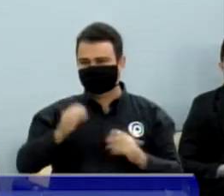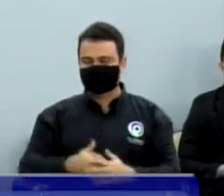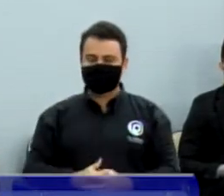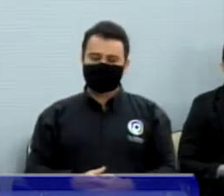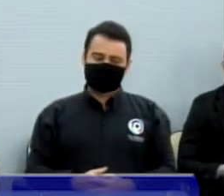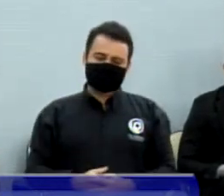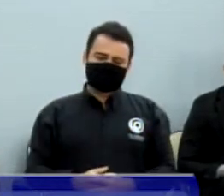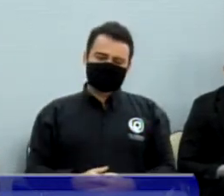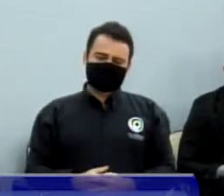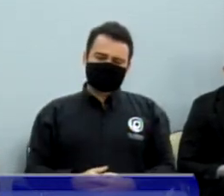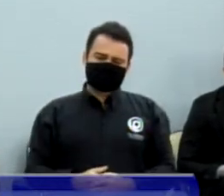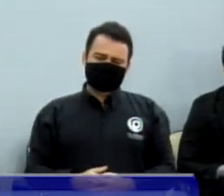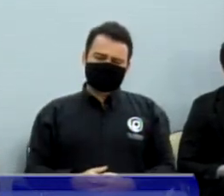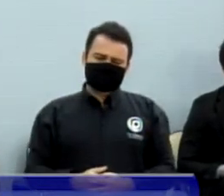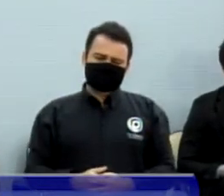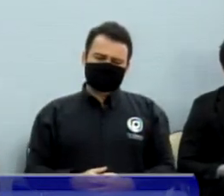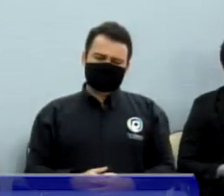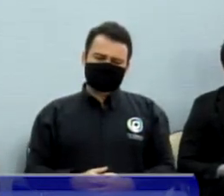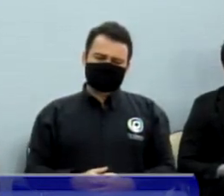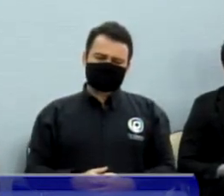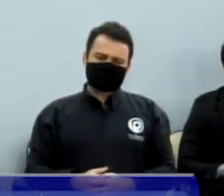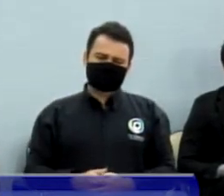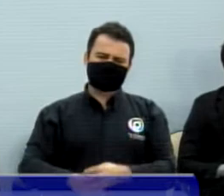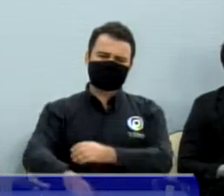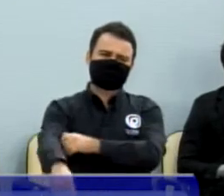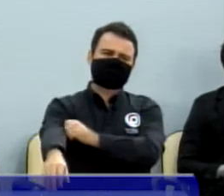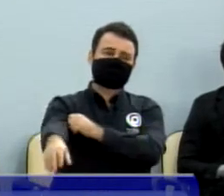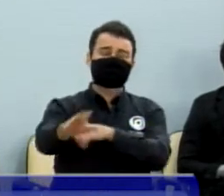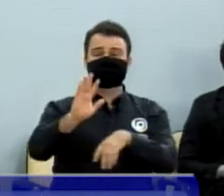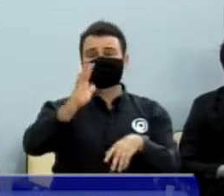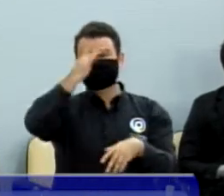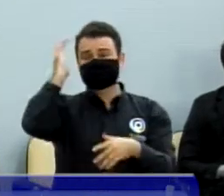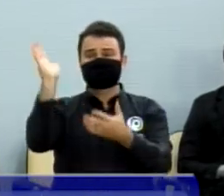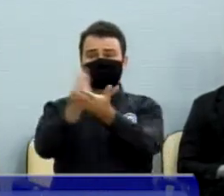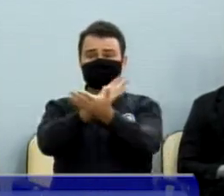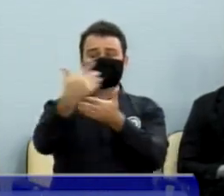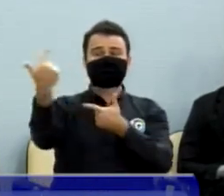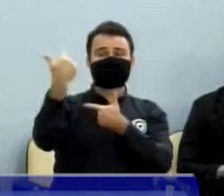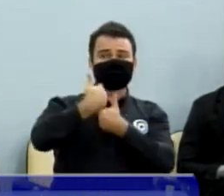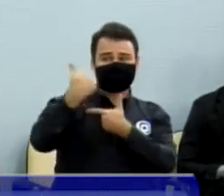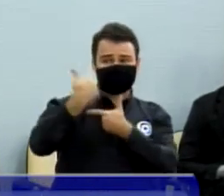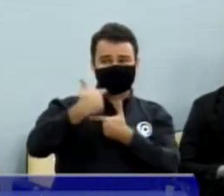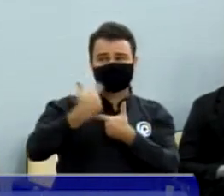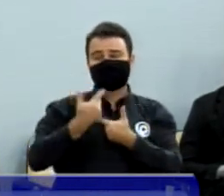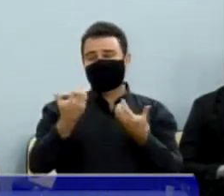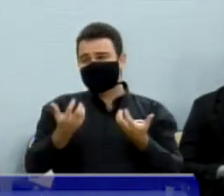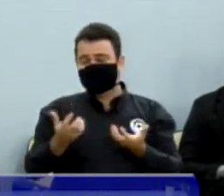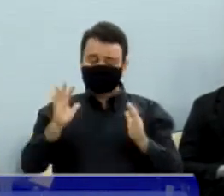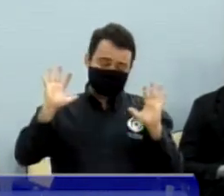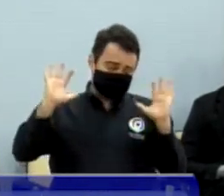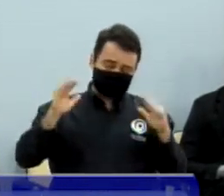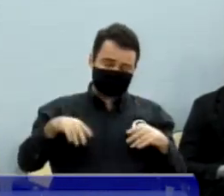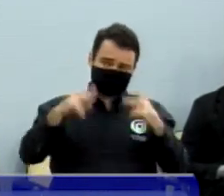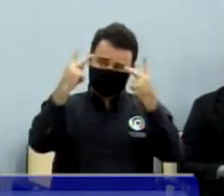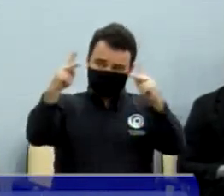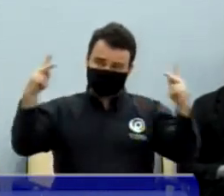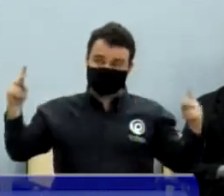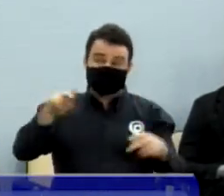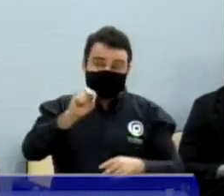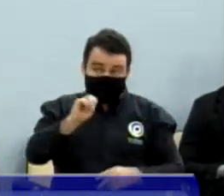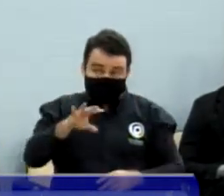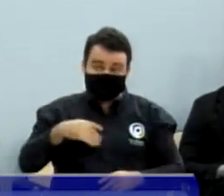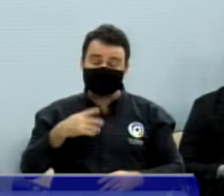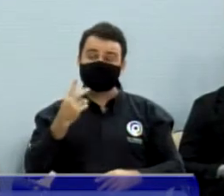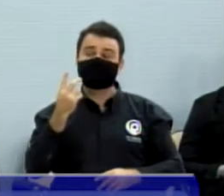fingiu que não viu, para poder ofender, para poder criticar. E mesmo, mesmo que eu fosse a favor, isso não dá o direito de ninguém a chamar de